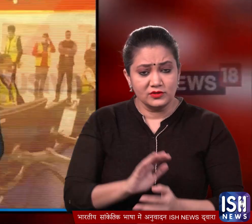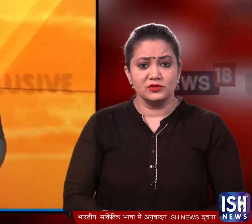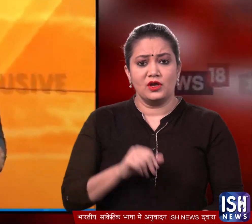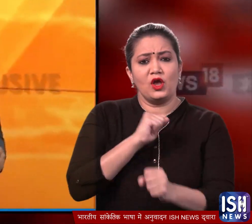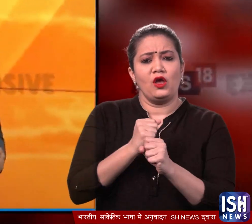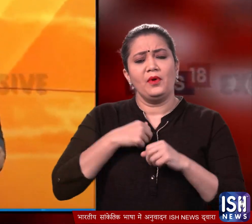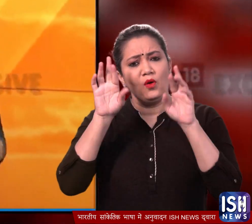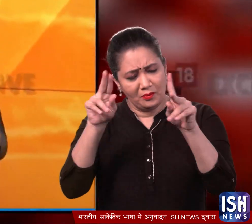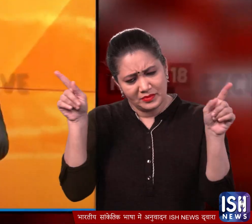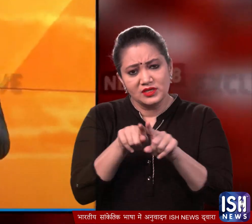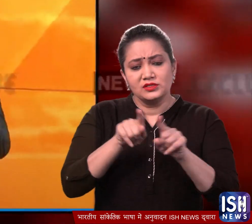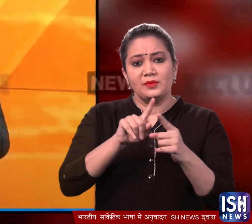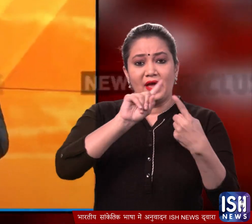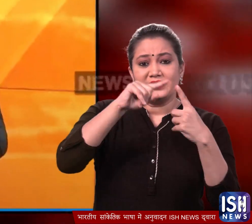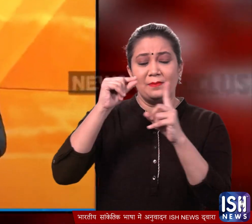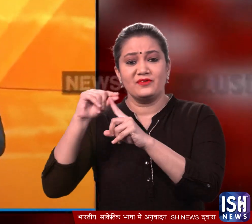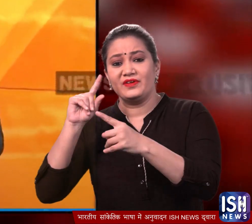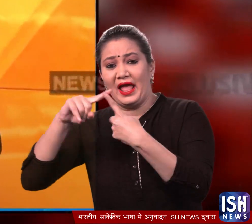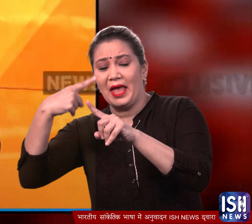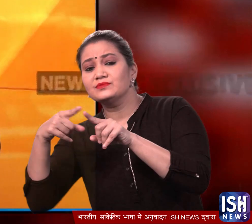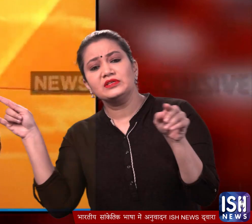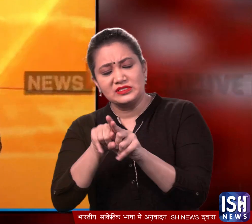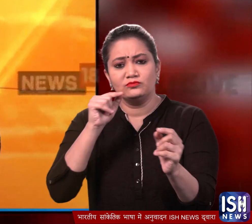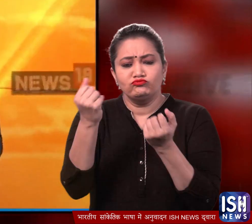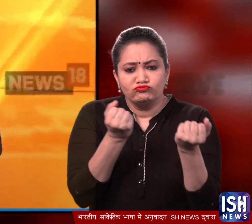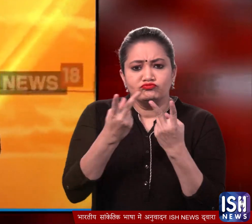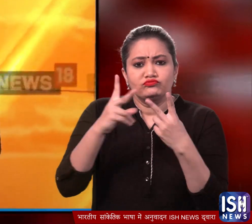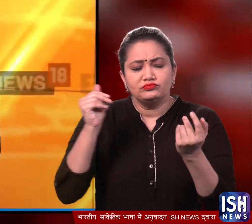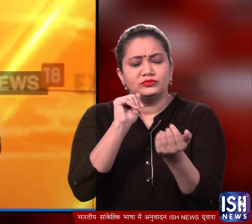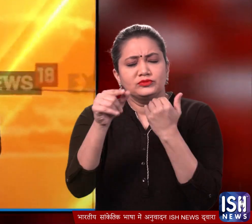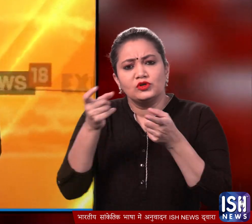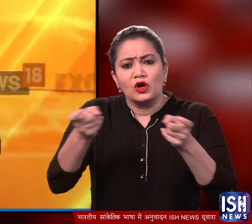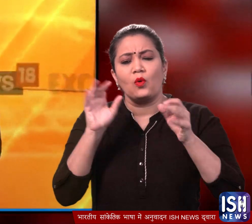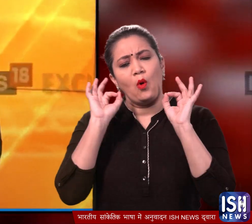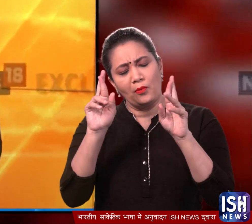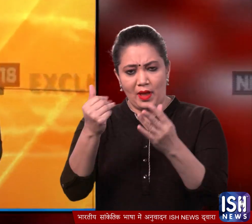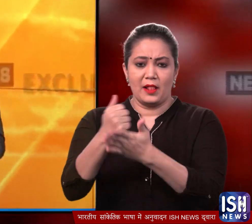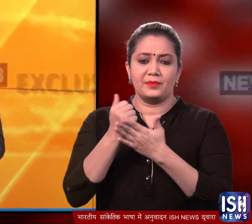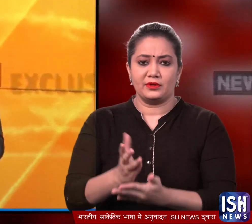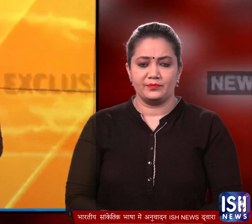और सरकार को उम्मीद है कि आगे भी इस्टन परिफरल एक्स्पिस वेपर ट्राफिक नियंतरन करने में ये मददगार होगा।